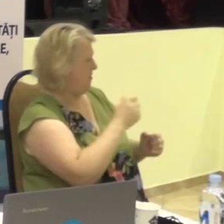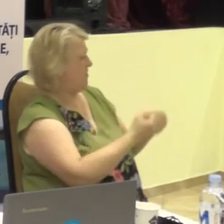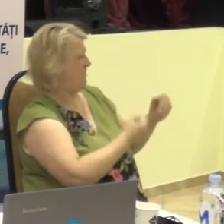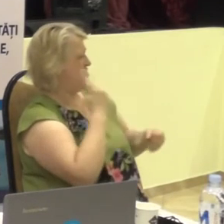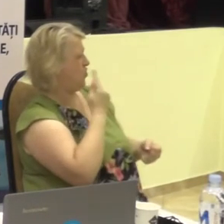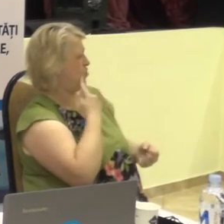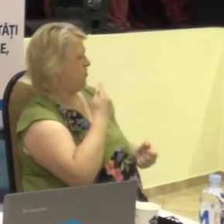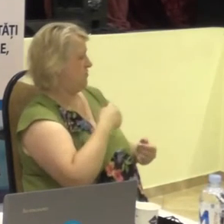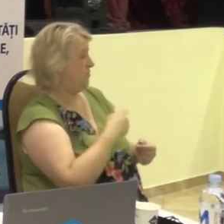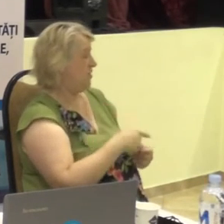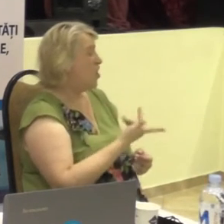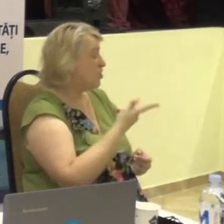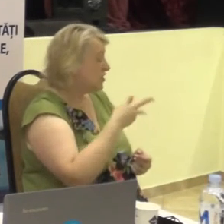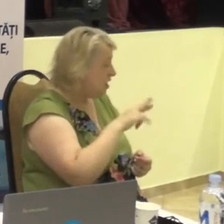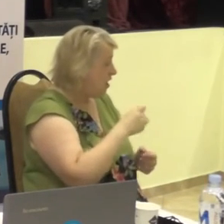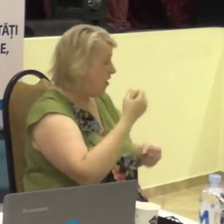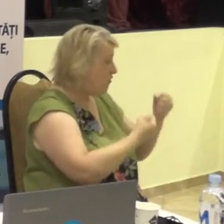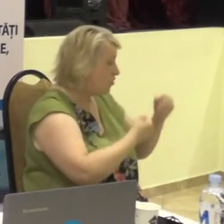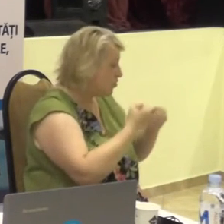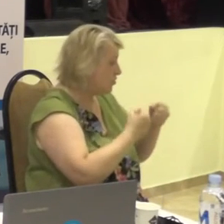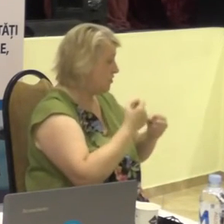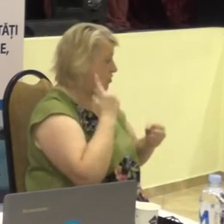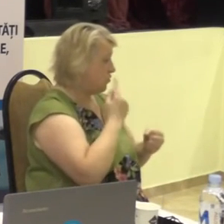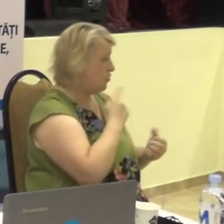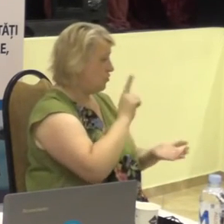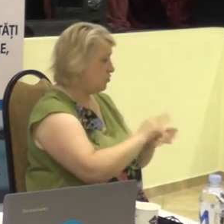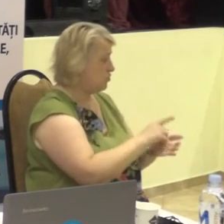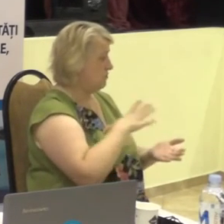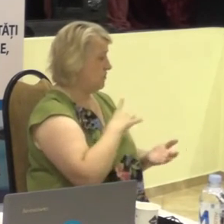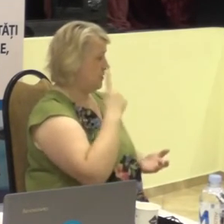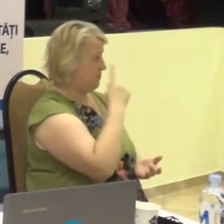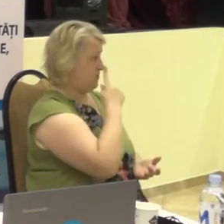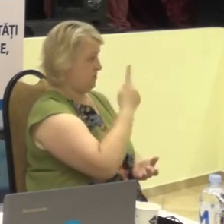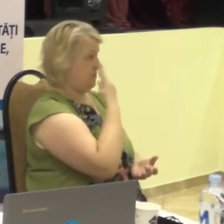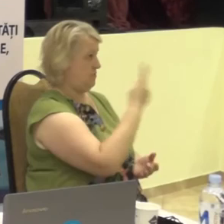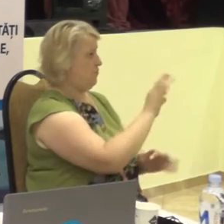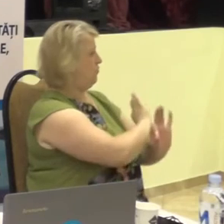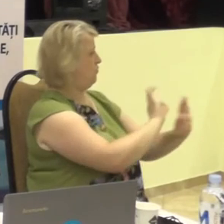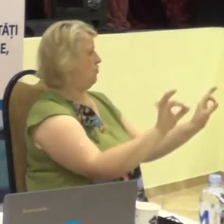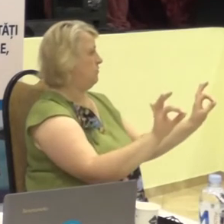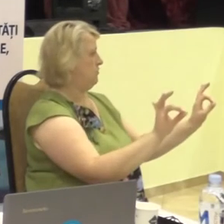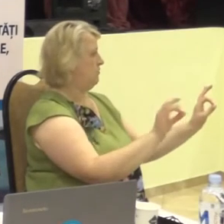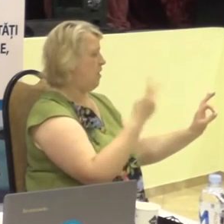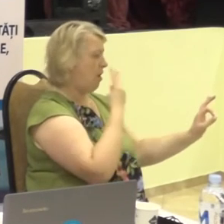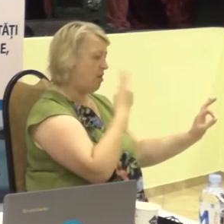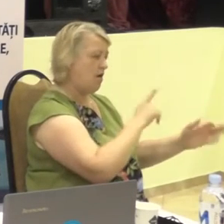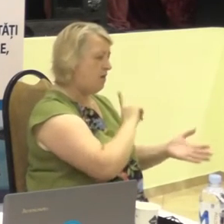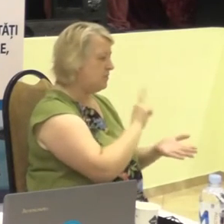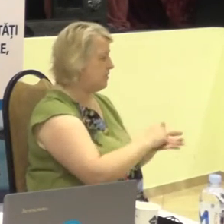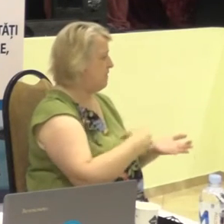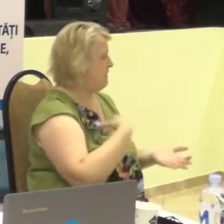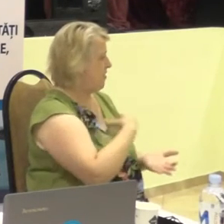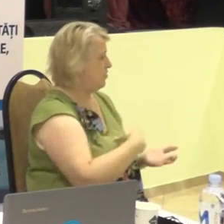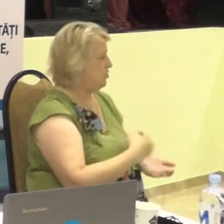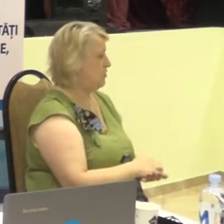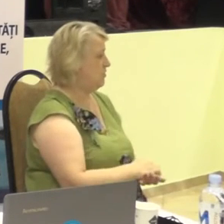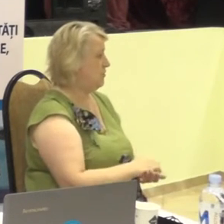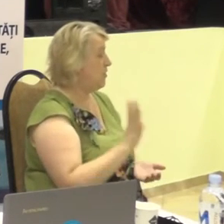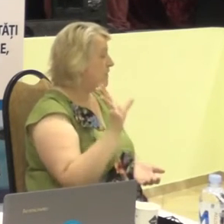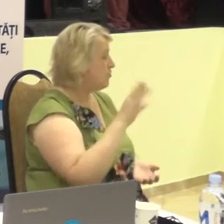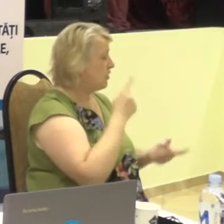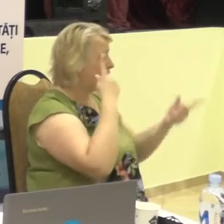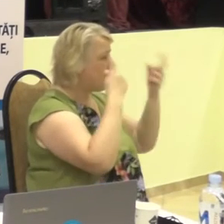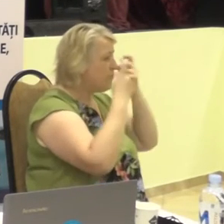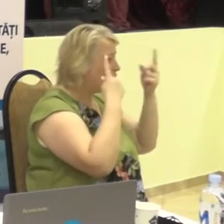surdea o nevoie, se abune, văzi excelent. Adică toată